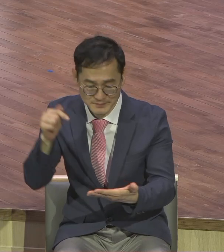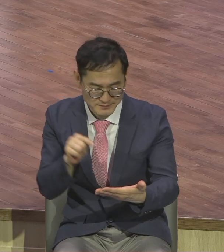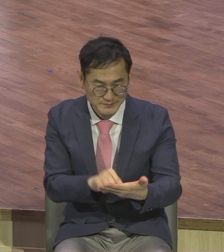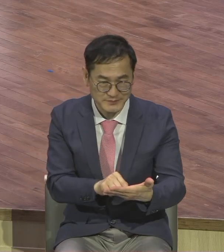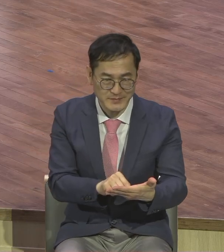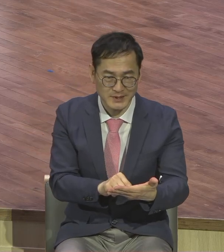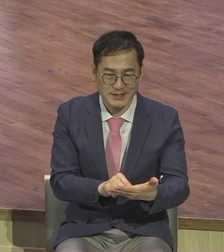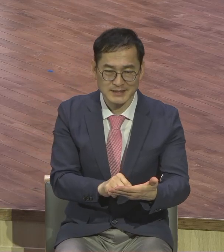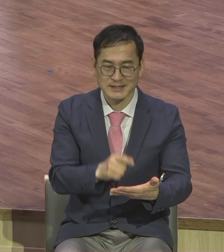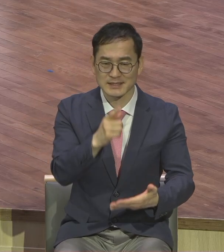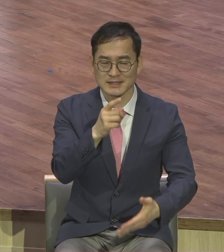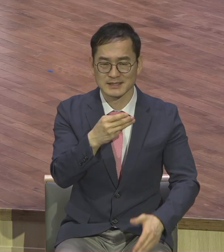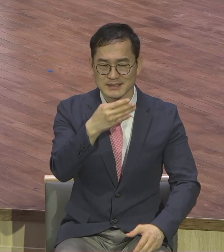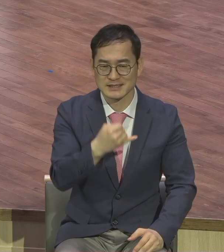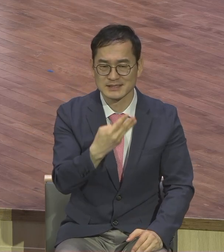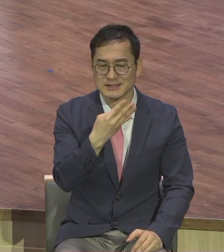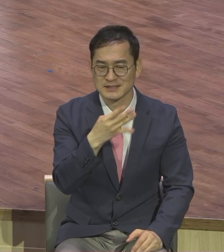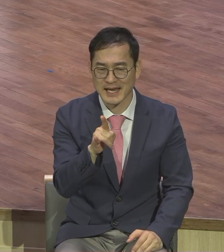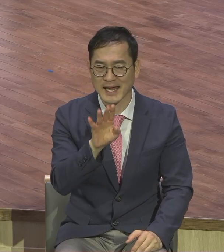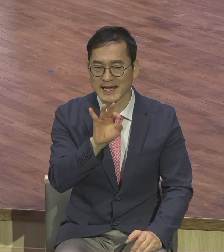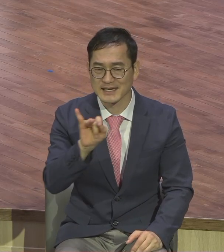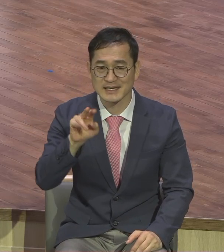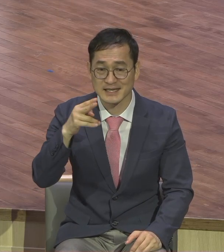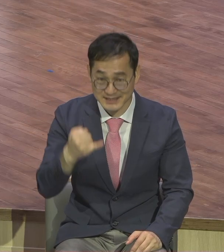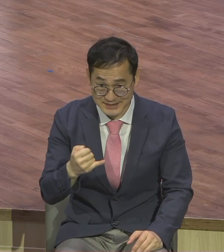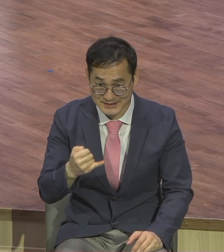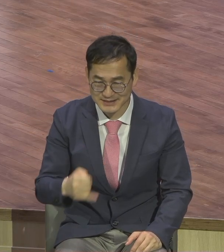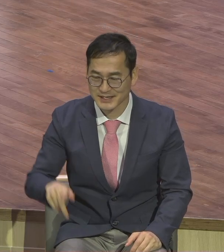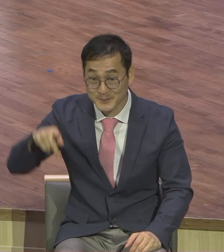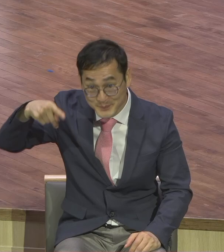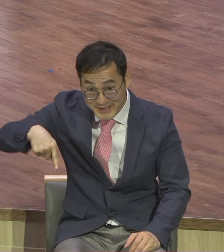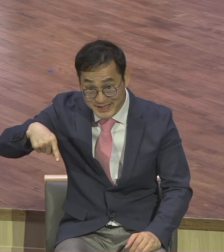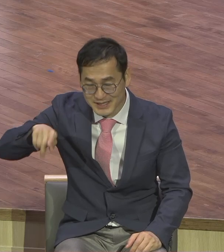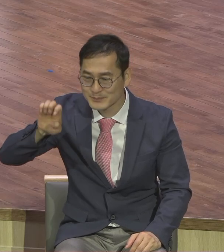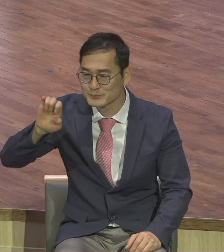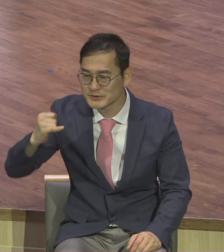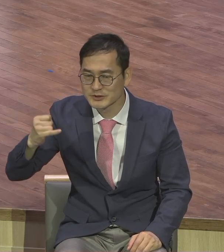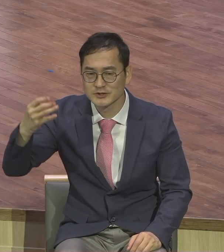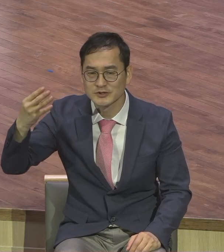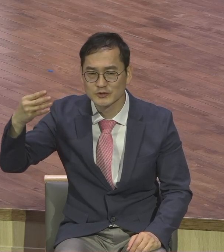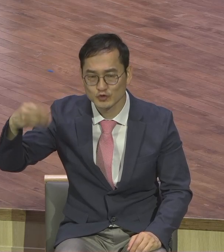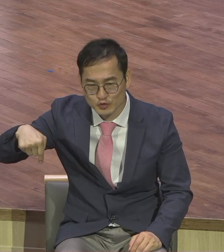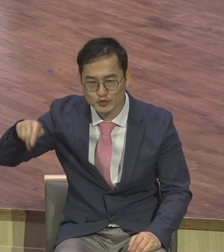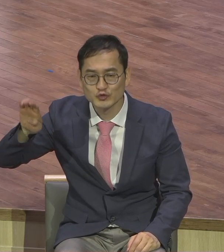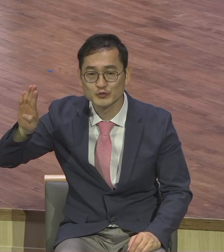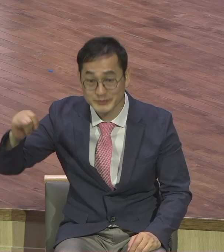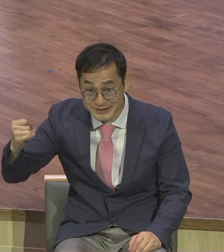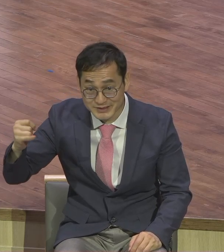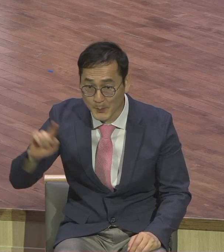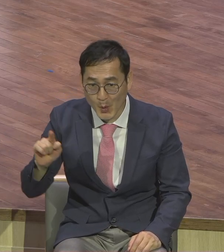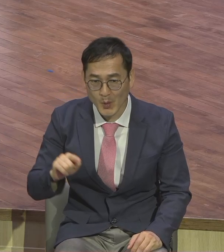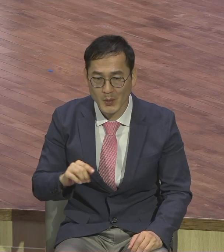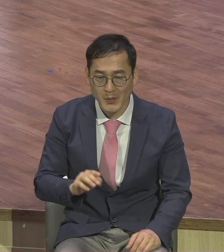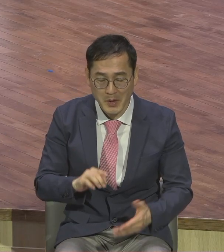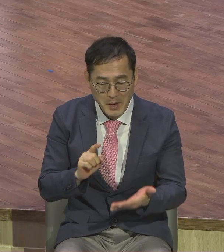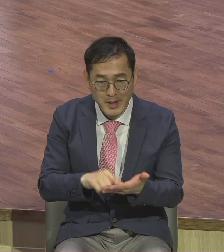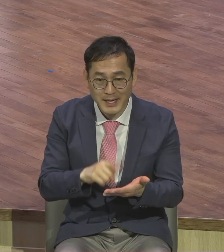Proved 무슨 말인 거 아닐까? 시도했더니 증명되었다. 이